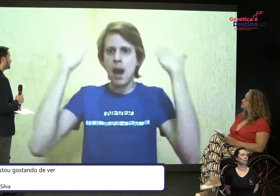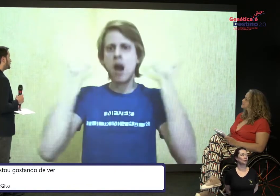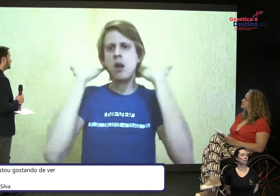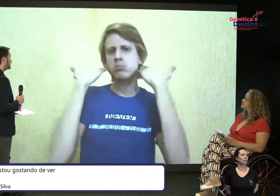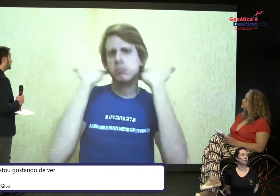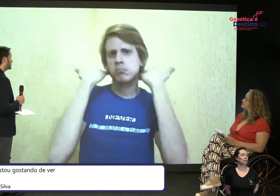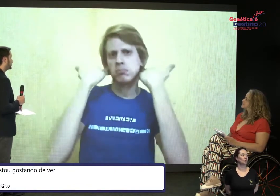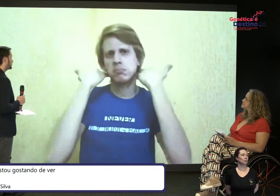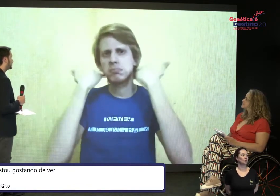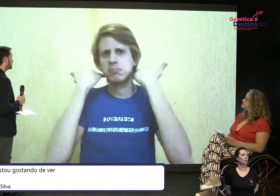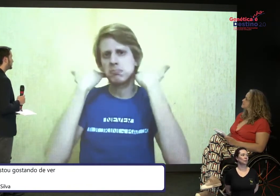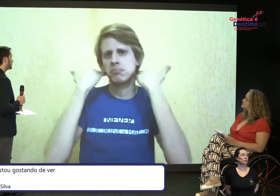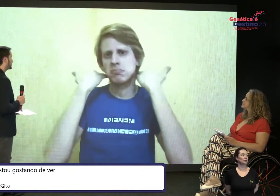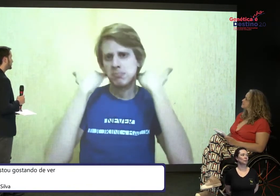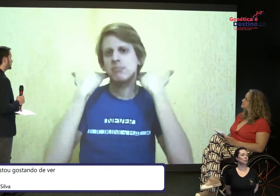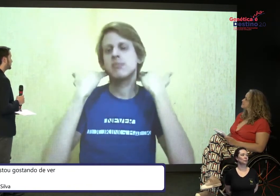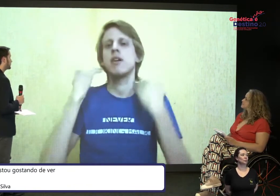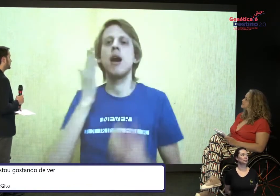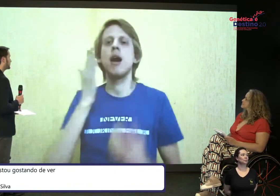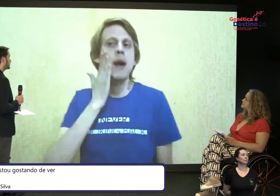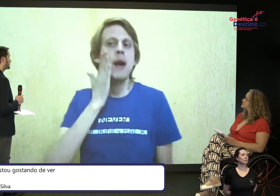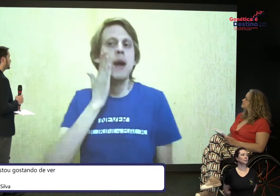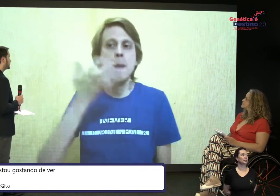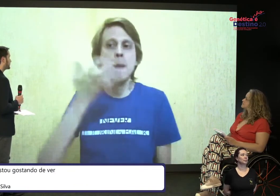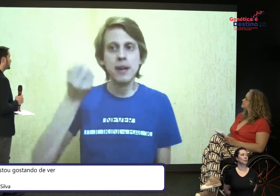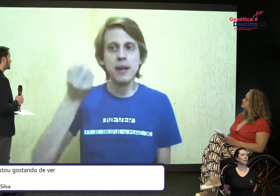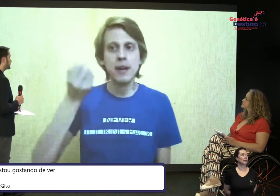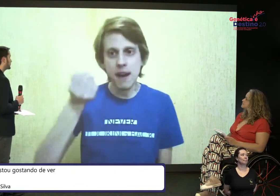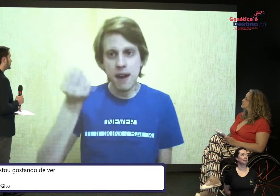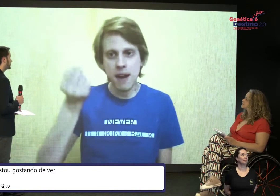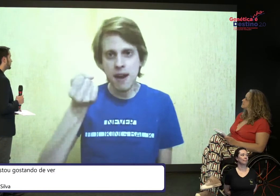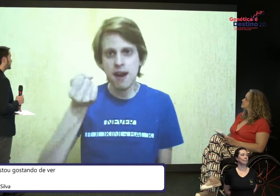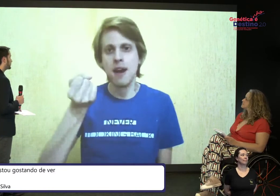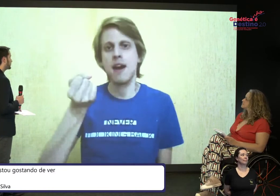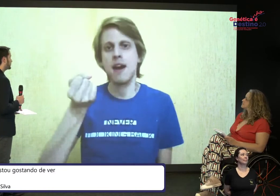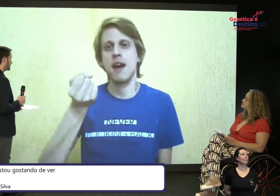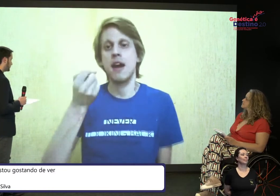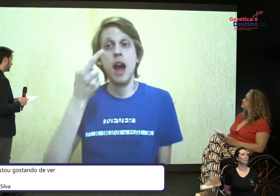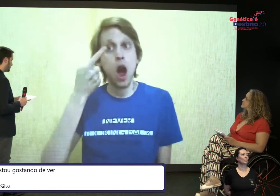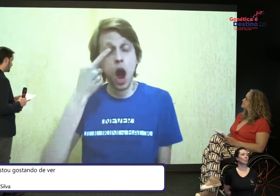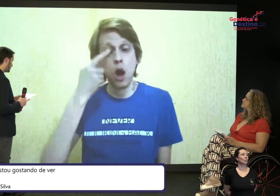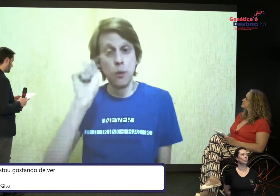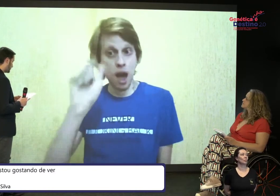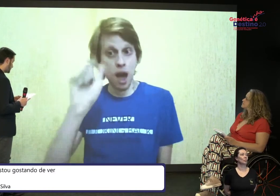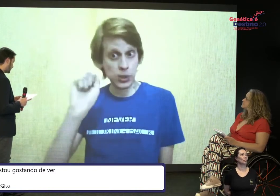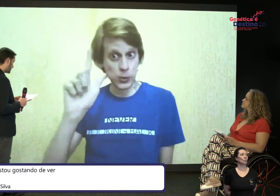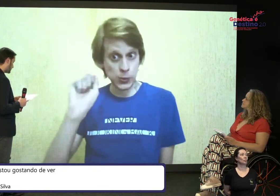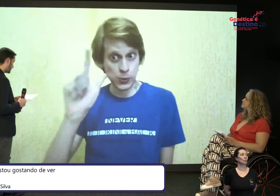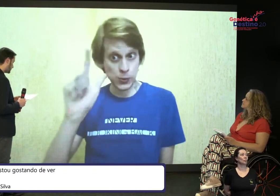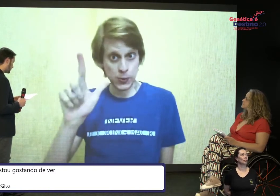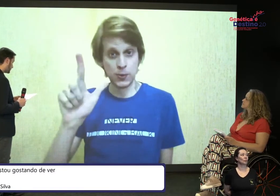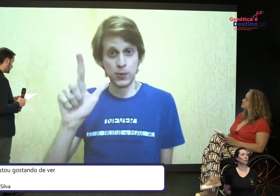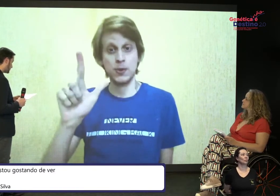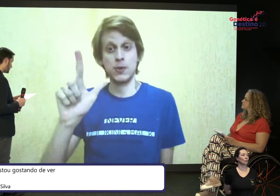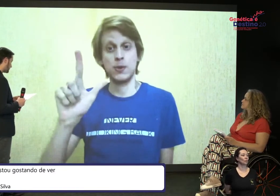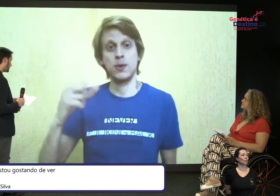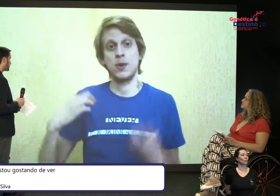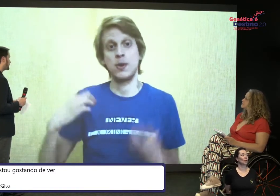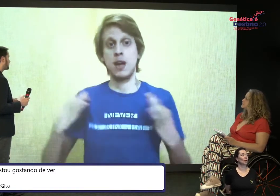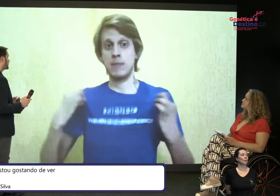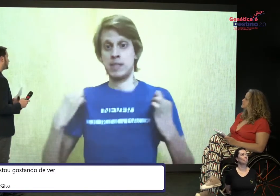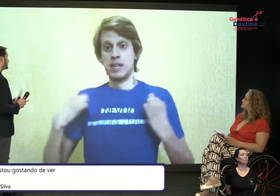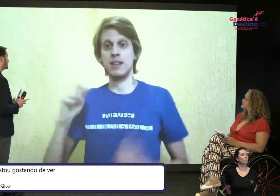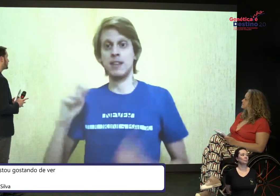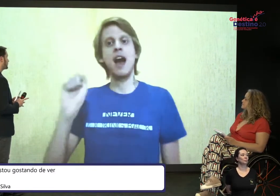perfil, cabelo loiro curto. Eu tenho pele branca. O meu olho é azul.